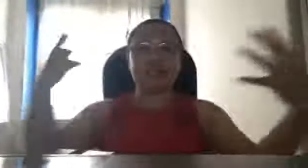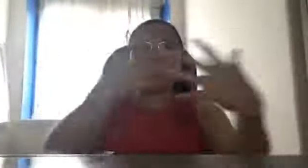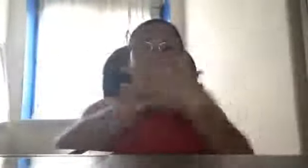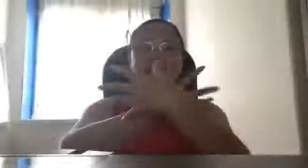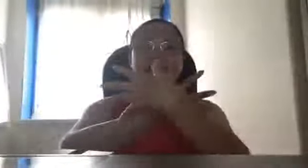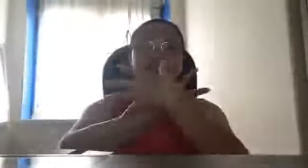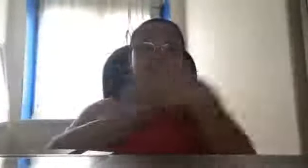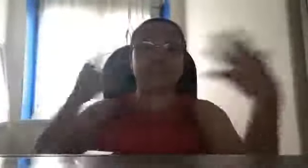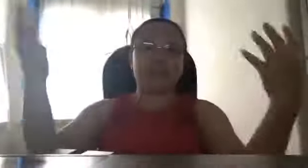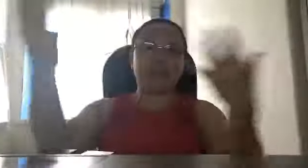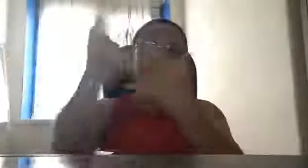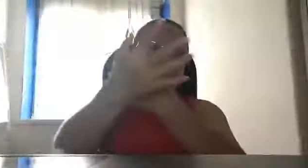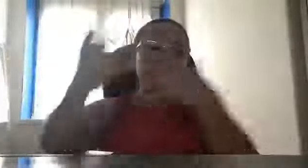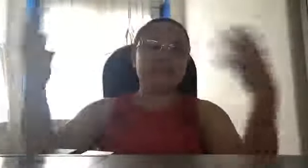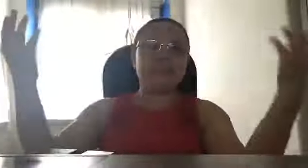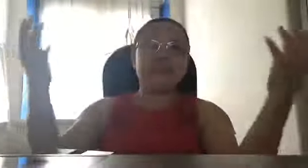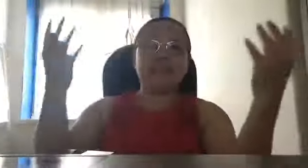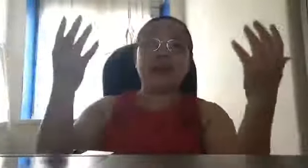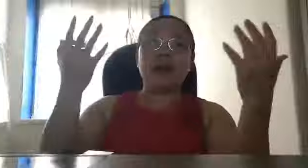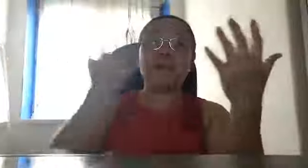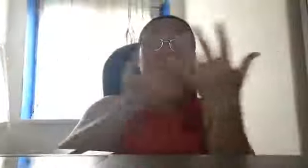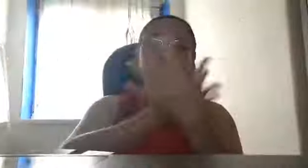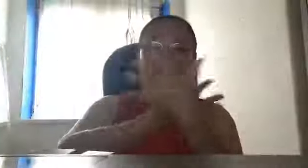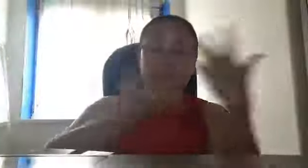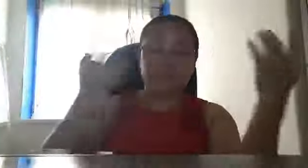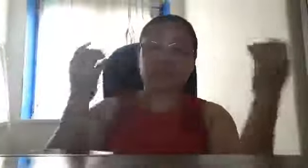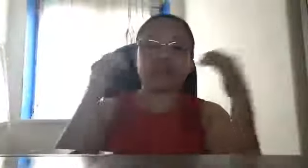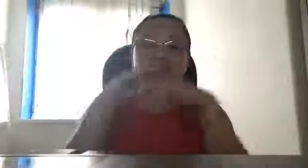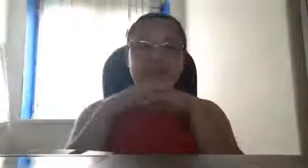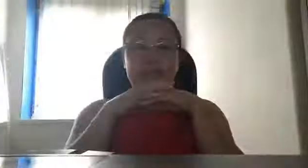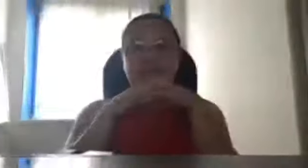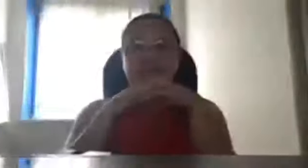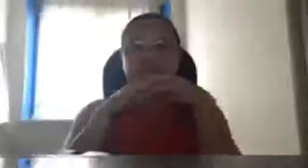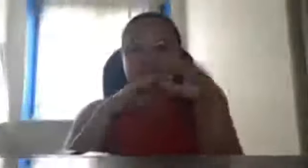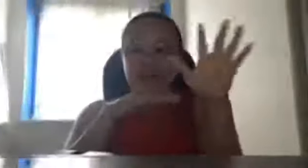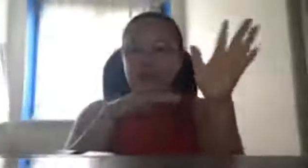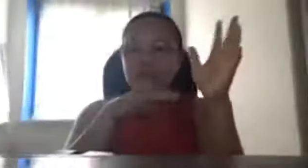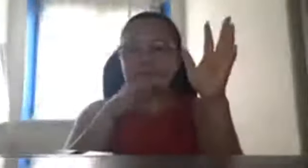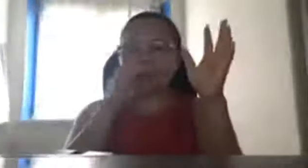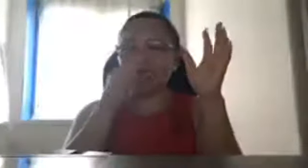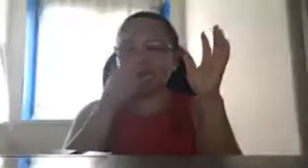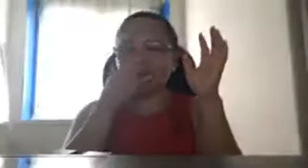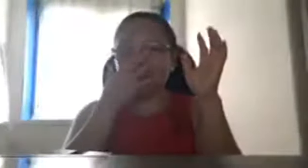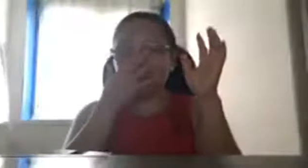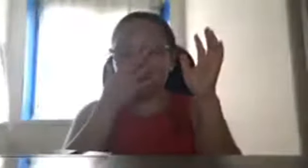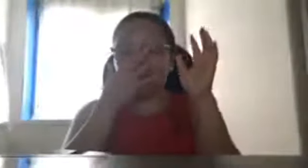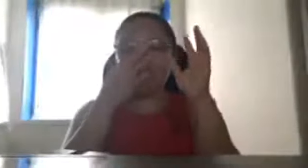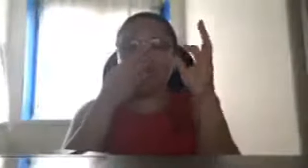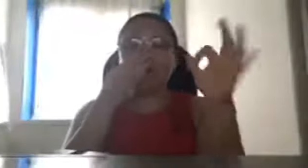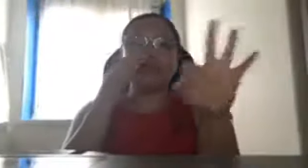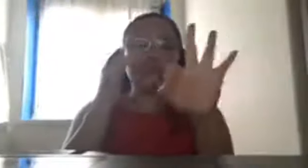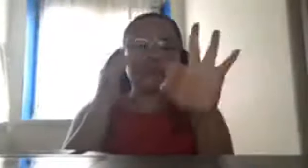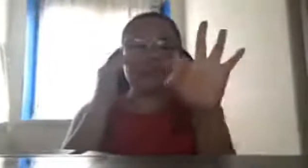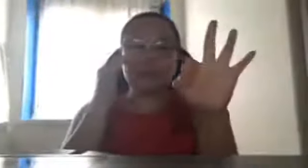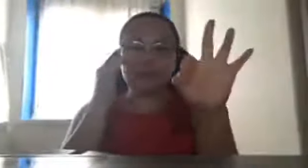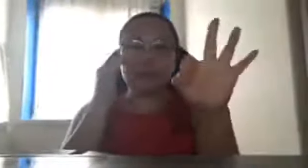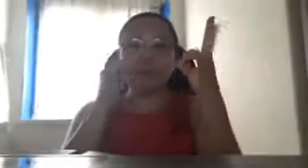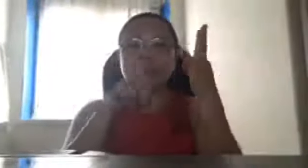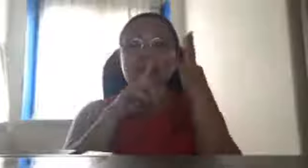exchanging product ganun ang mangyayari so yung tatlo na yun pero